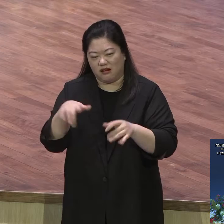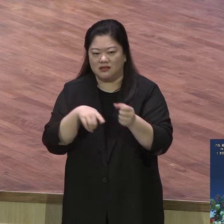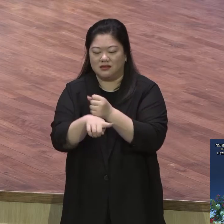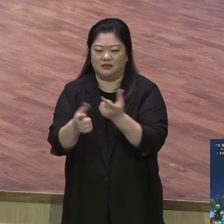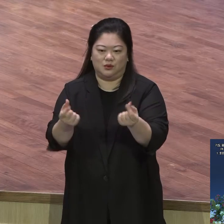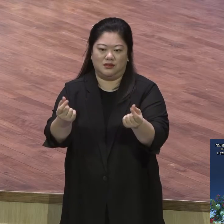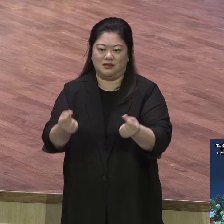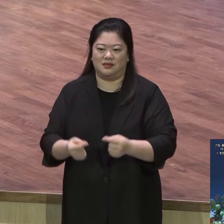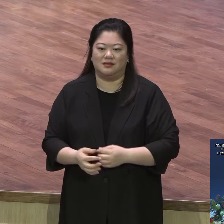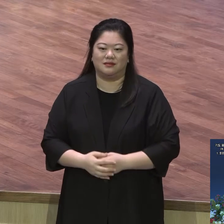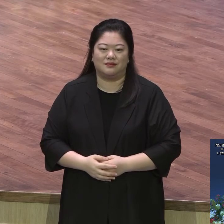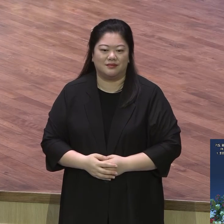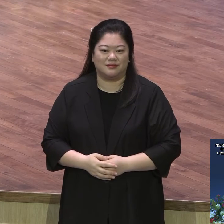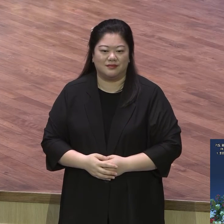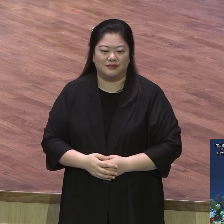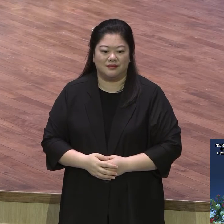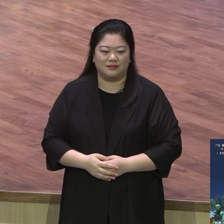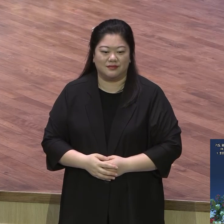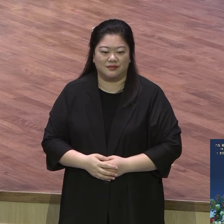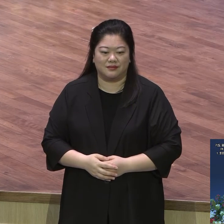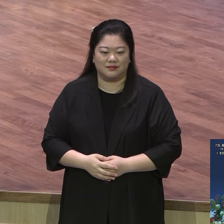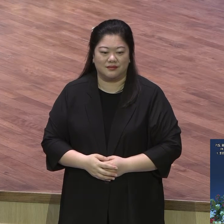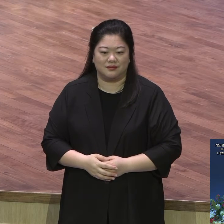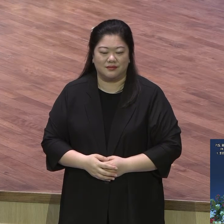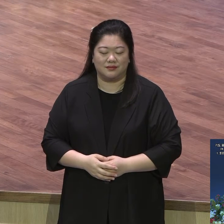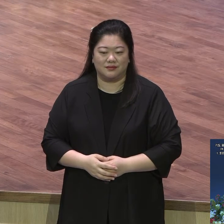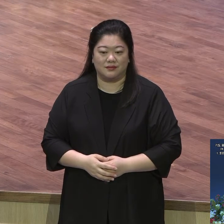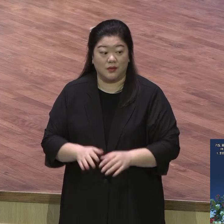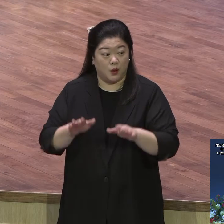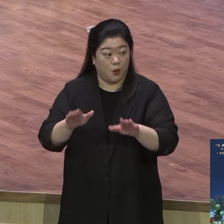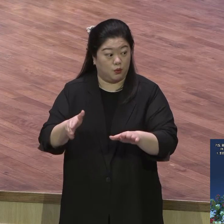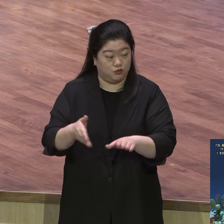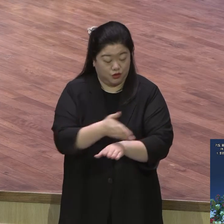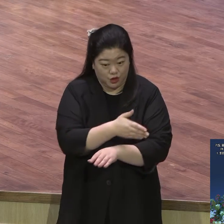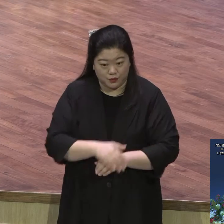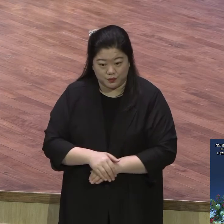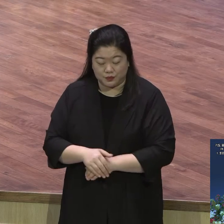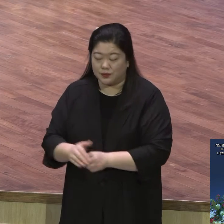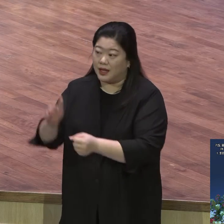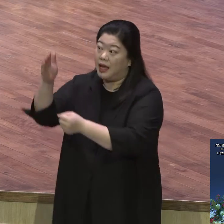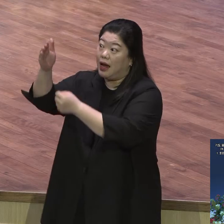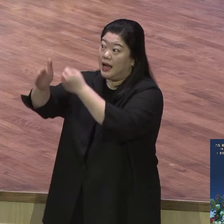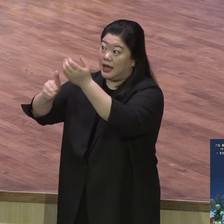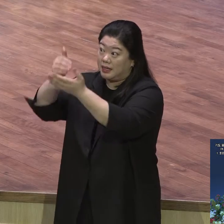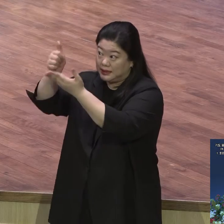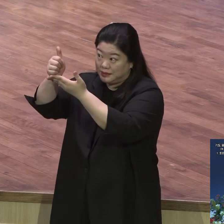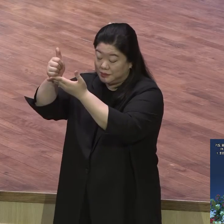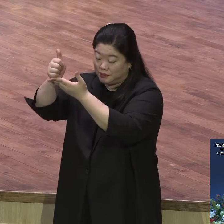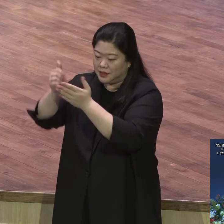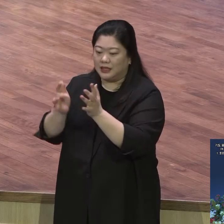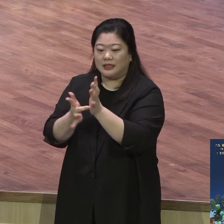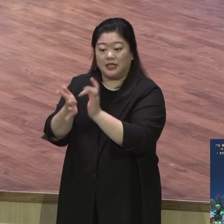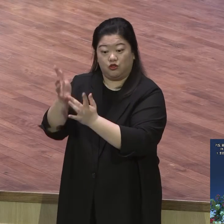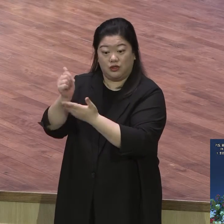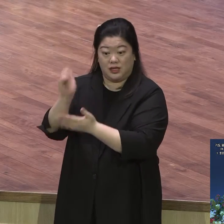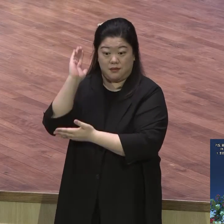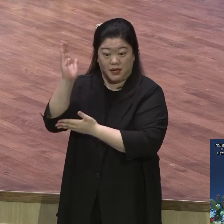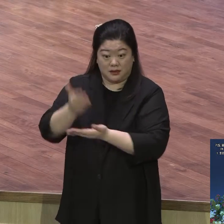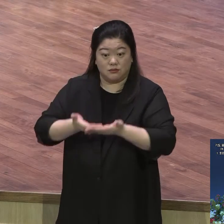하나님께서 예수 그리스로를 통해서 산상수원의 말씀을 통해서 우리 영계 부어주시는 말씀을